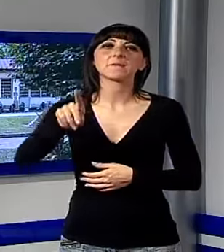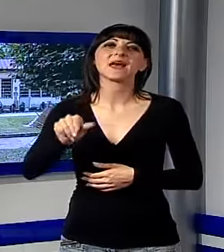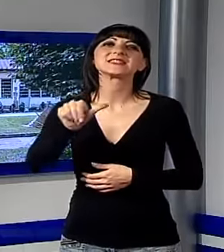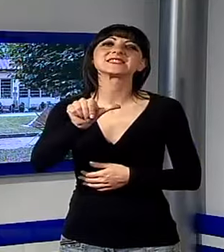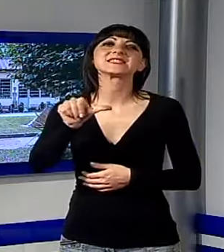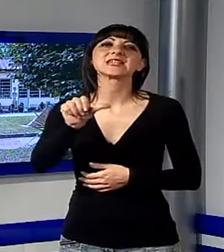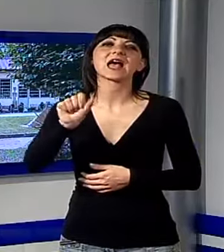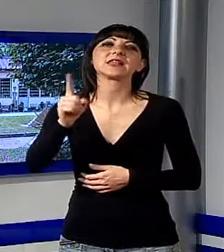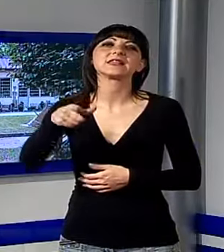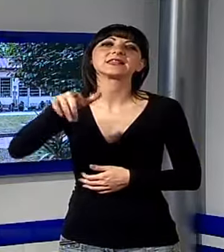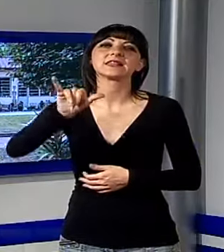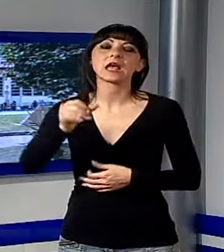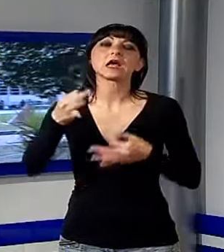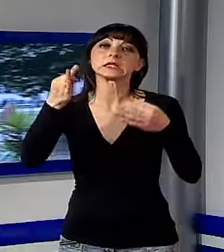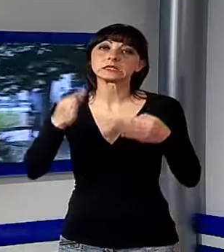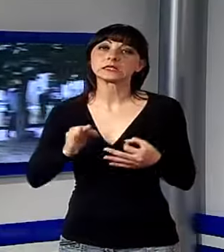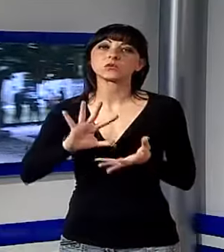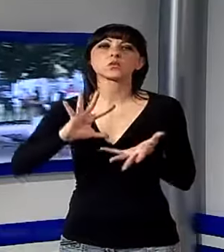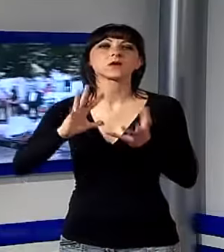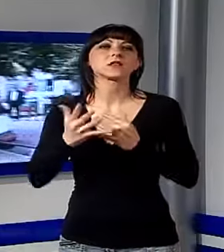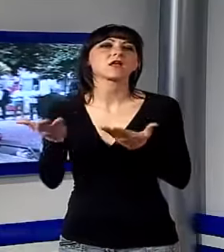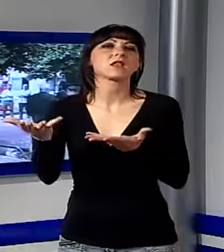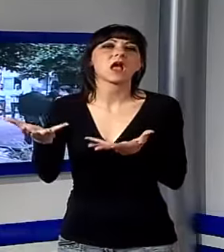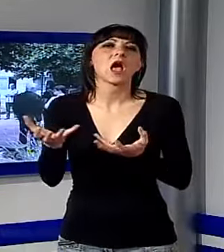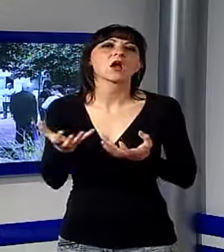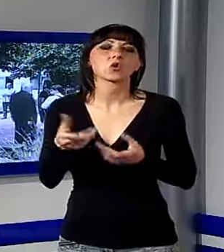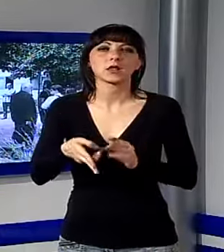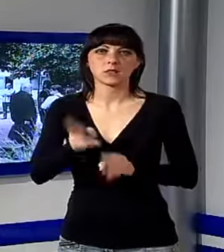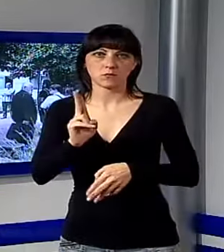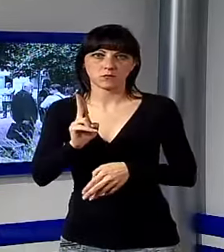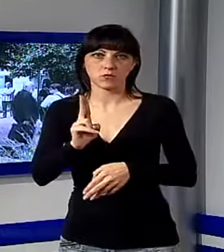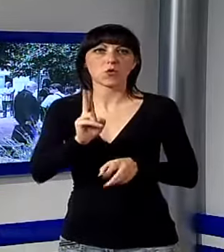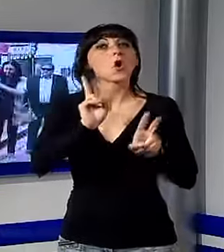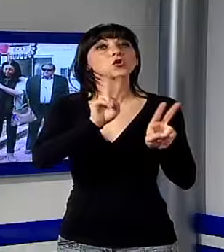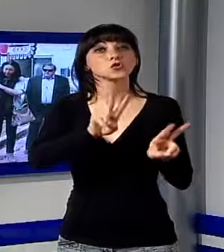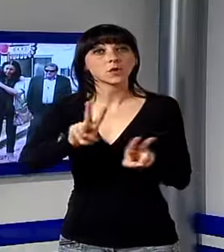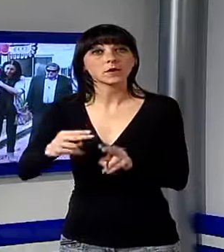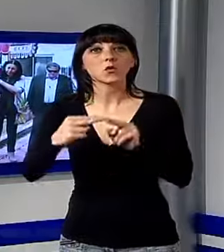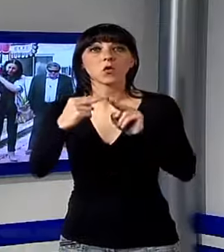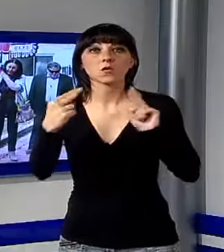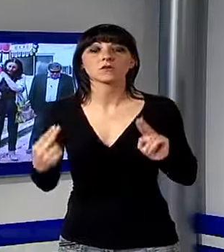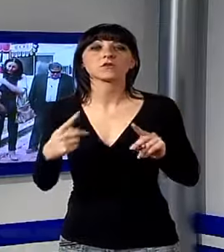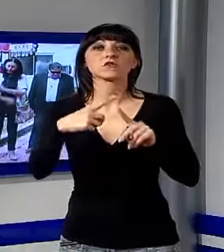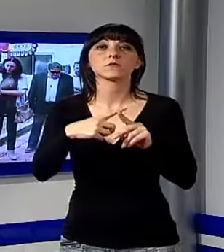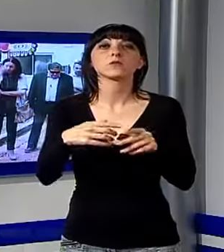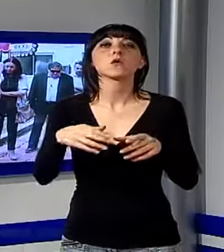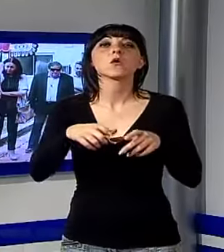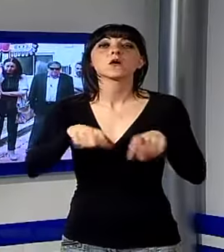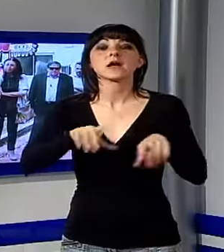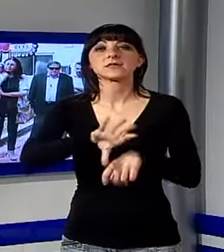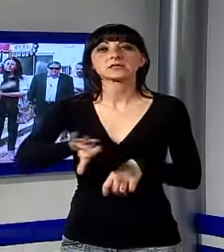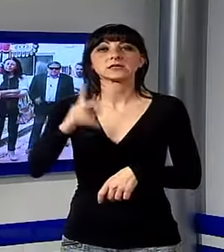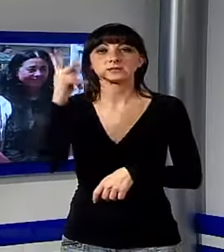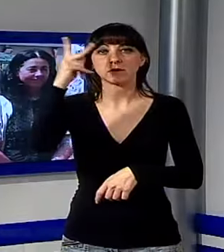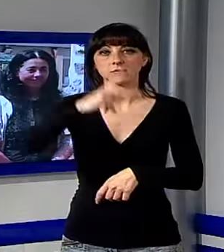il cantiere è più sicura e accogliente. Con un sopralluogo da parte di provincia e fondazione Cassa del risparmio di Lucca lo stabile che